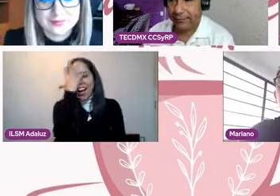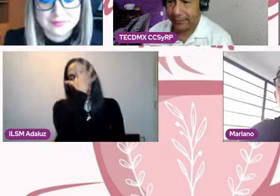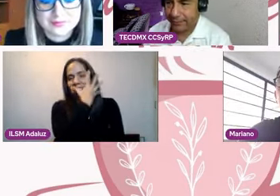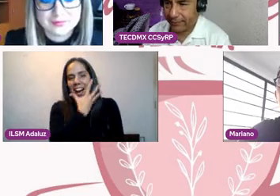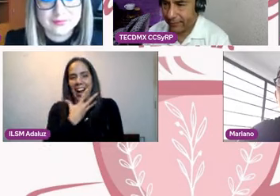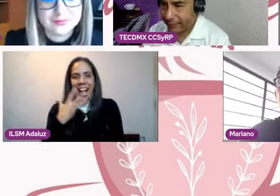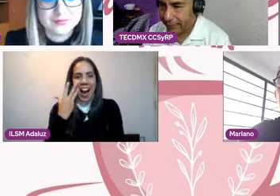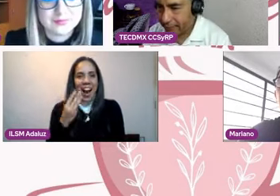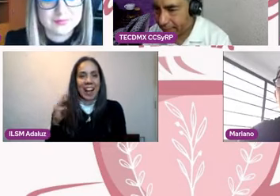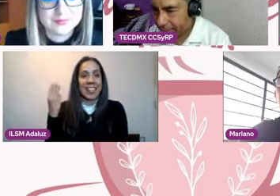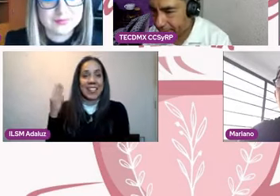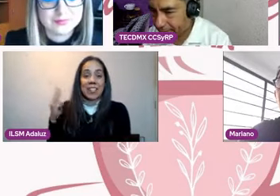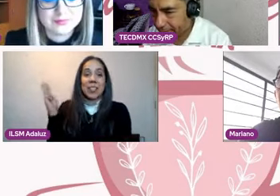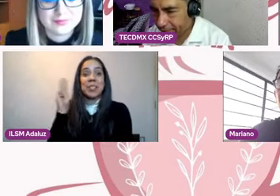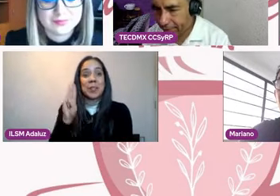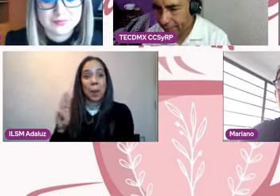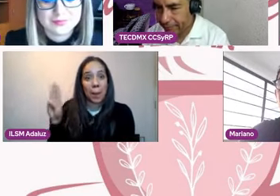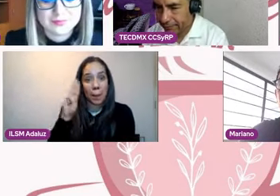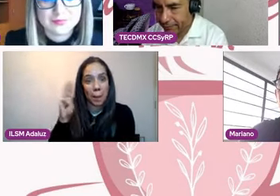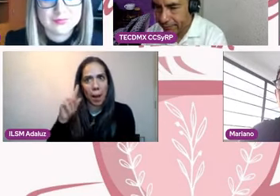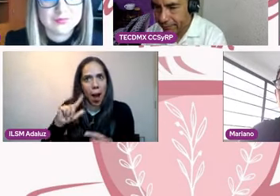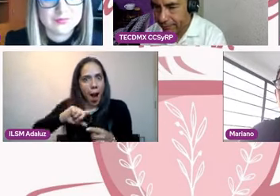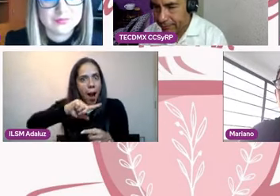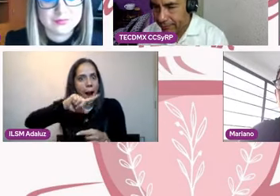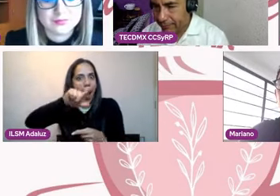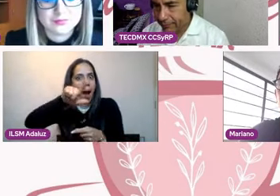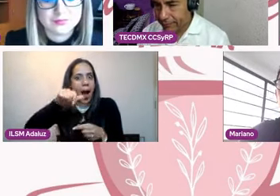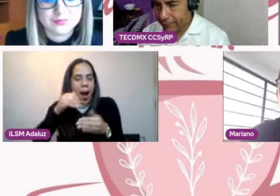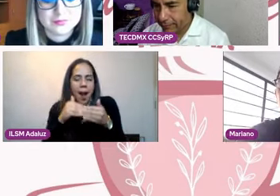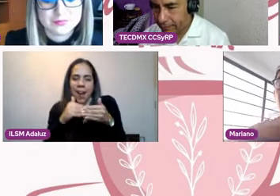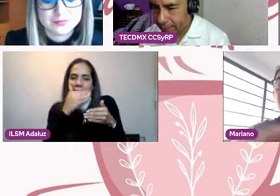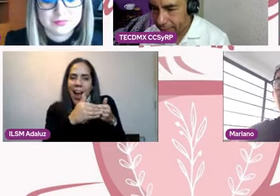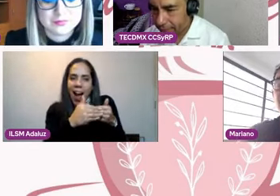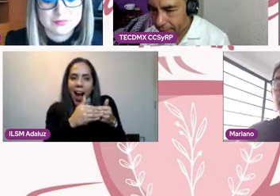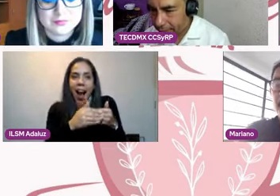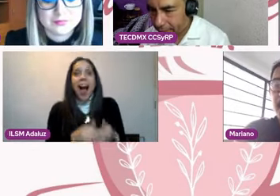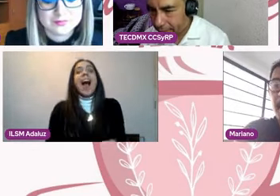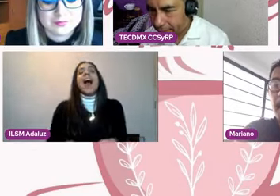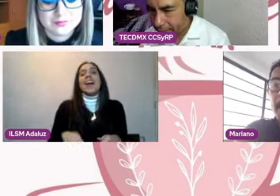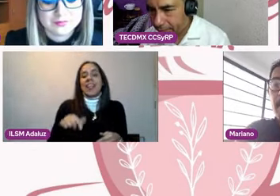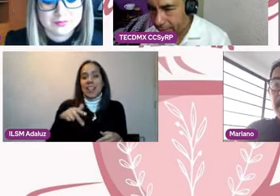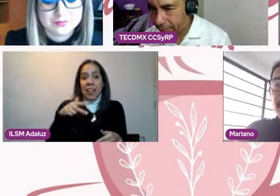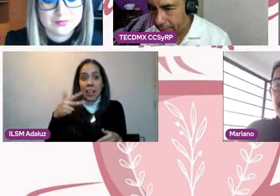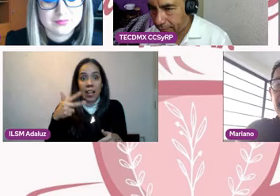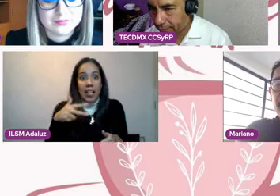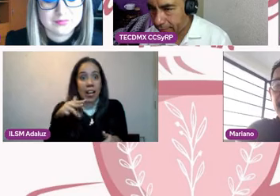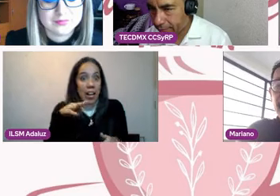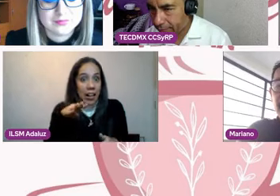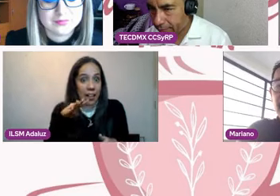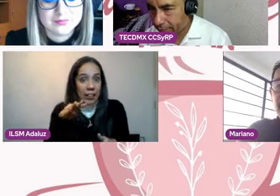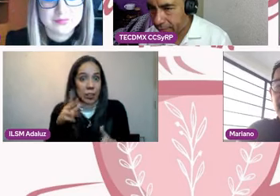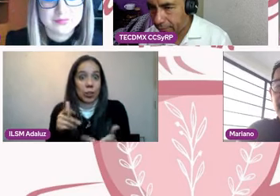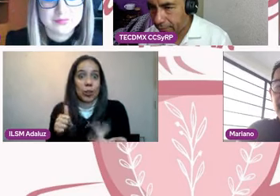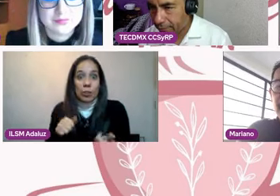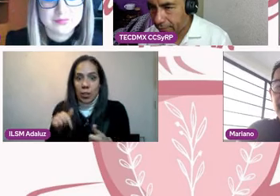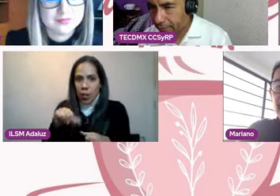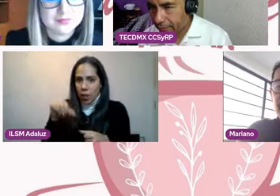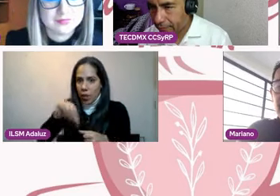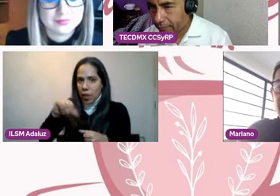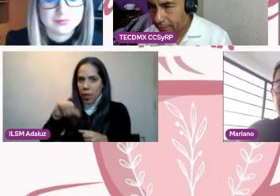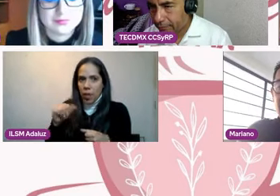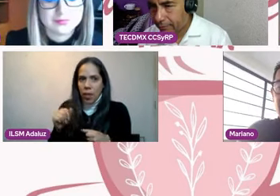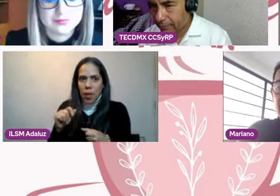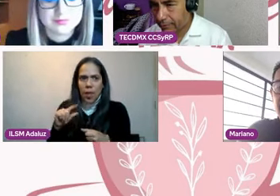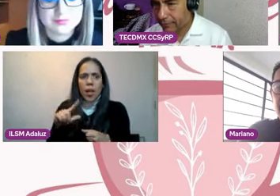pasadito el 14, y el tema que hoy nos ocupa, bueno, ¿qué les digo? Y tendrá que ver y tendremos que